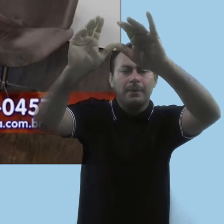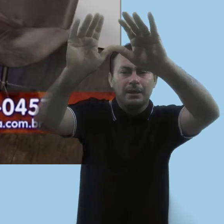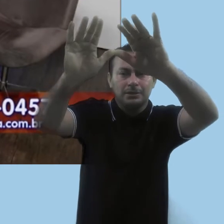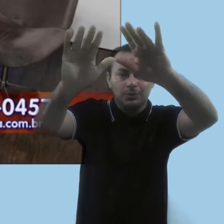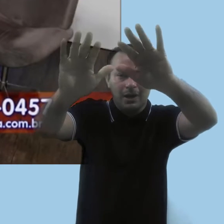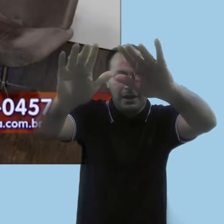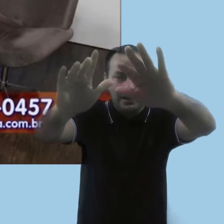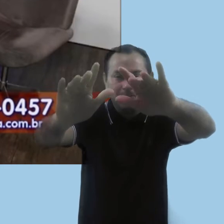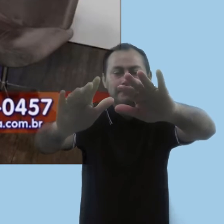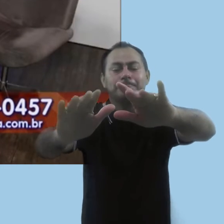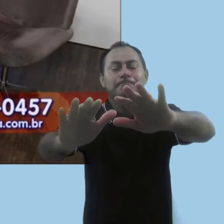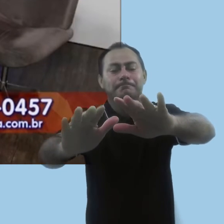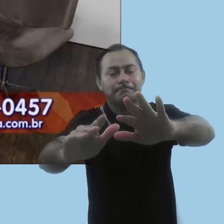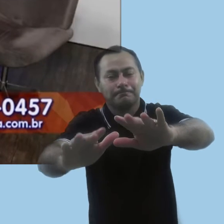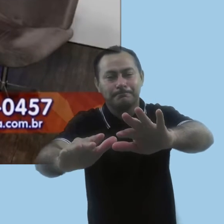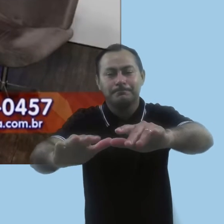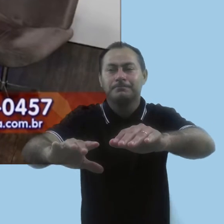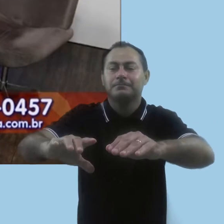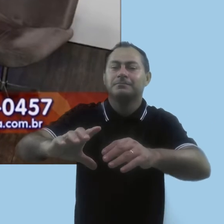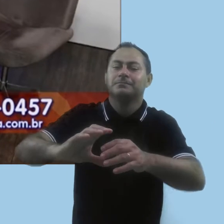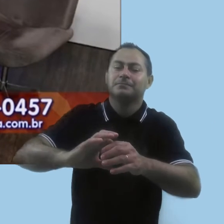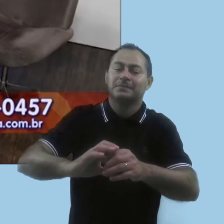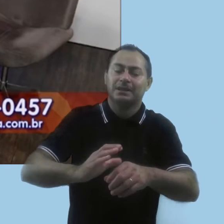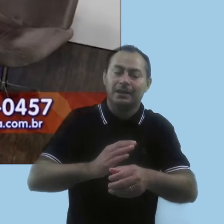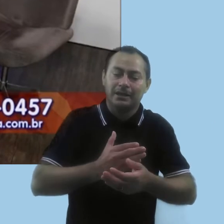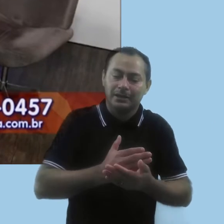desde o amanhecer.